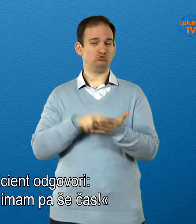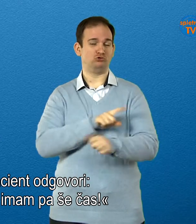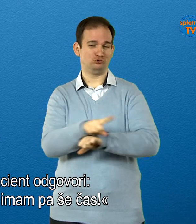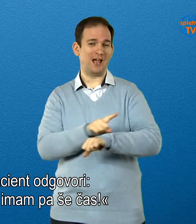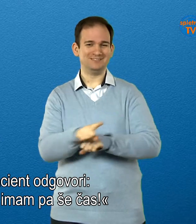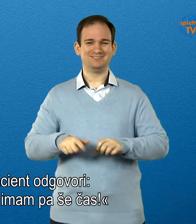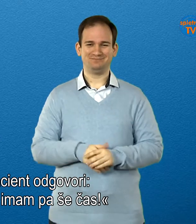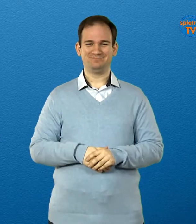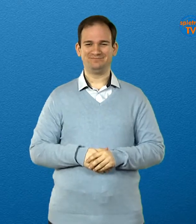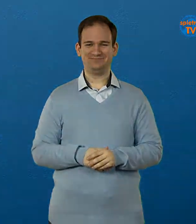pa še čas.